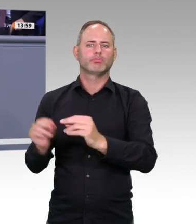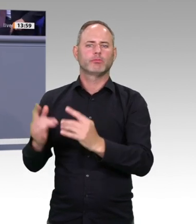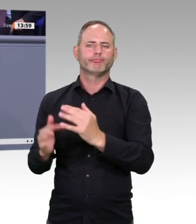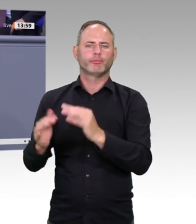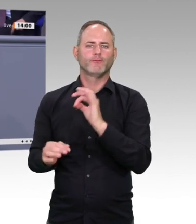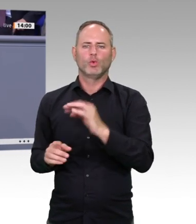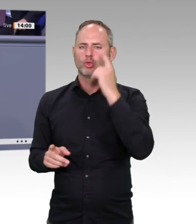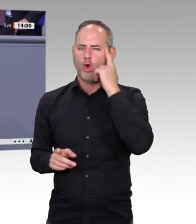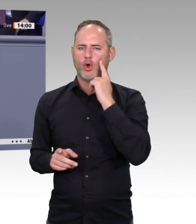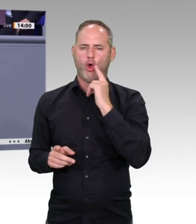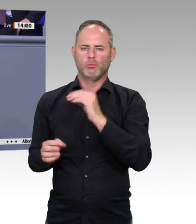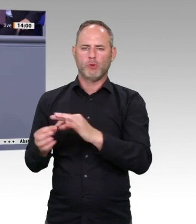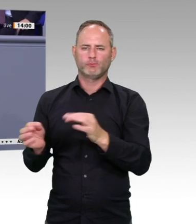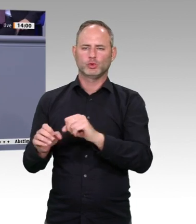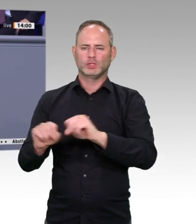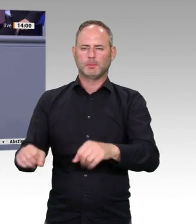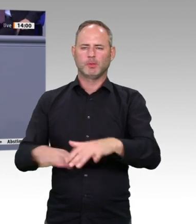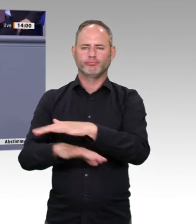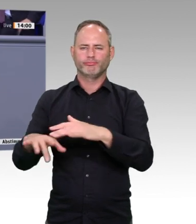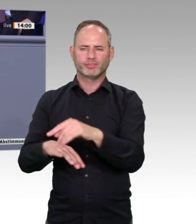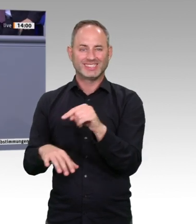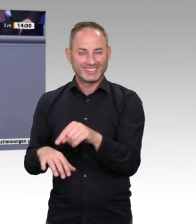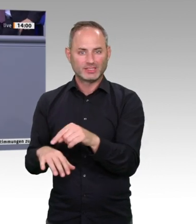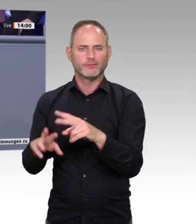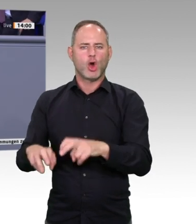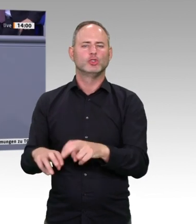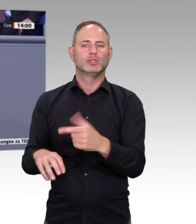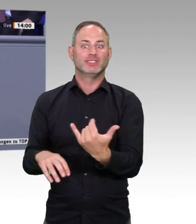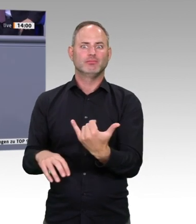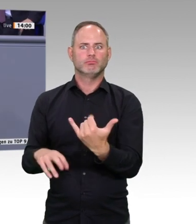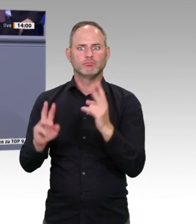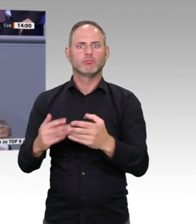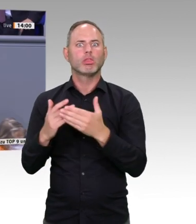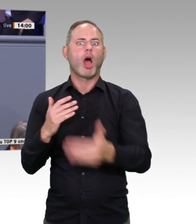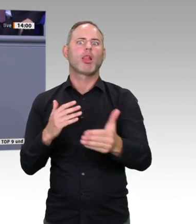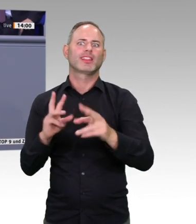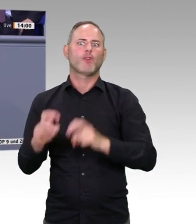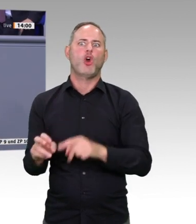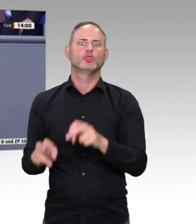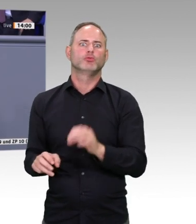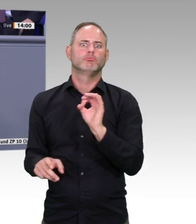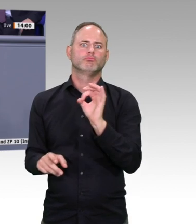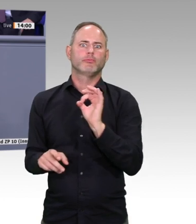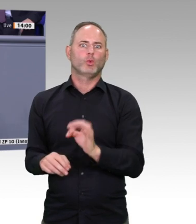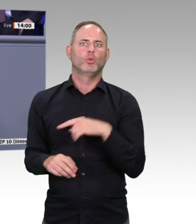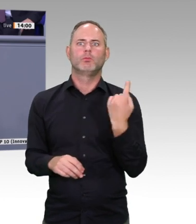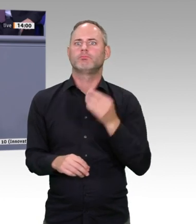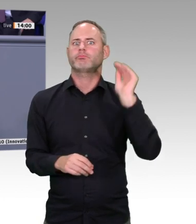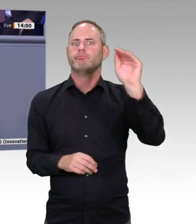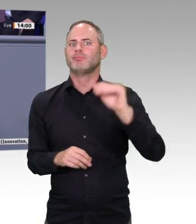Technikbildung verbunden. Über die gesamte Bildungskette müssen wir auch noch besser werden. Für uns steht aber fest, ohne Innovation erreichen wir die Nachhaltigkeitsziele